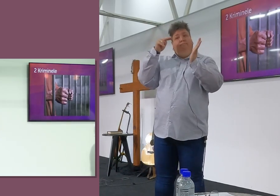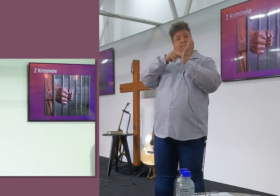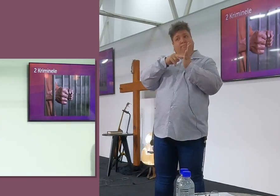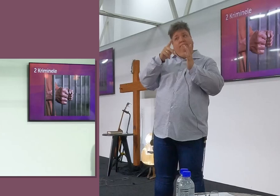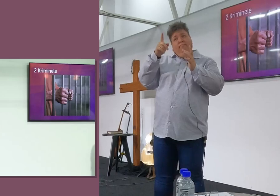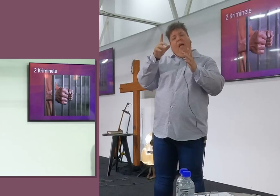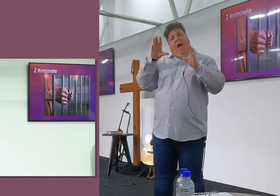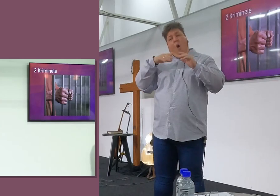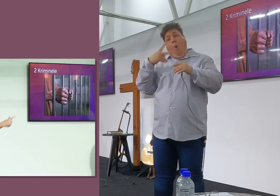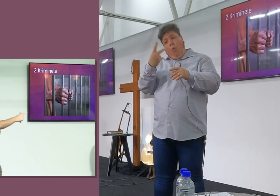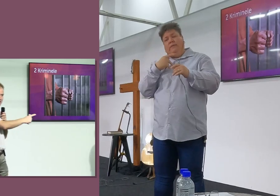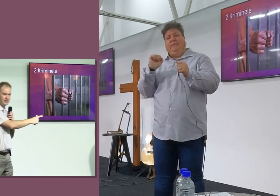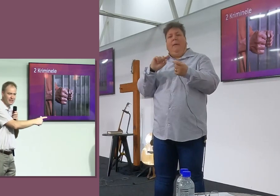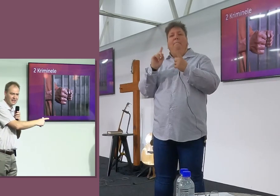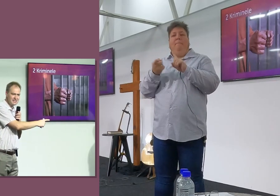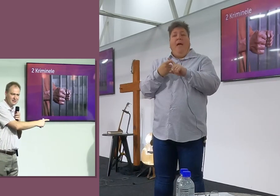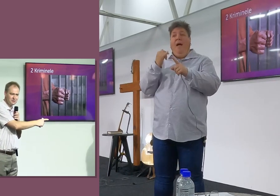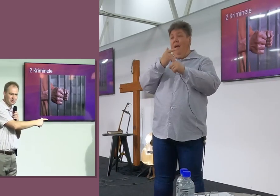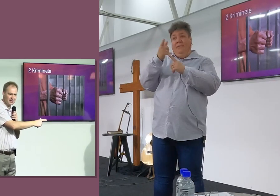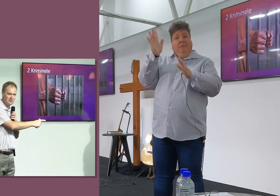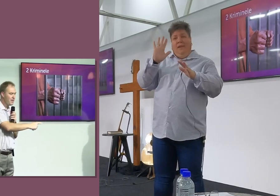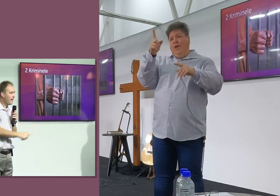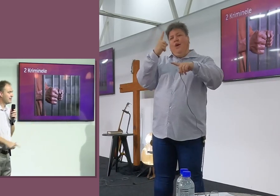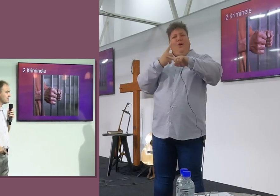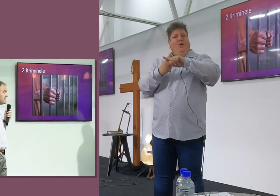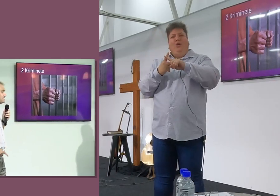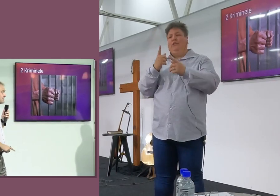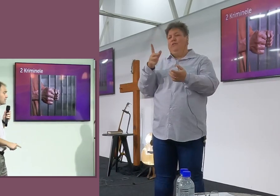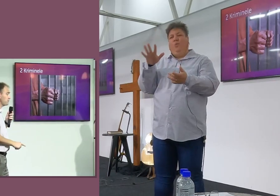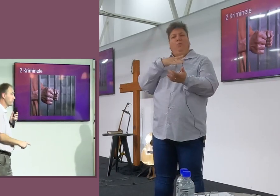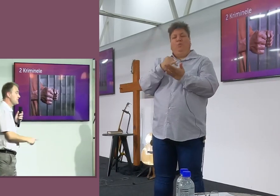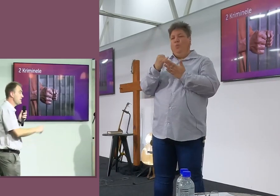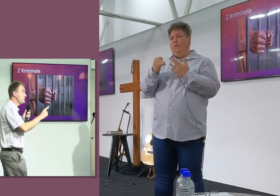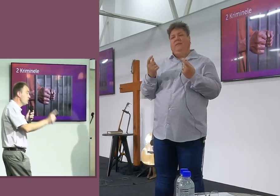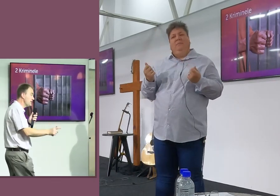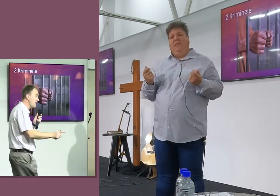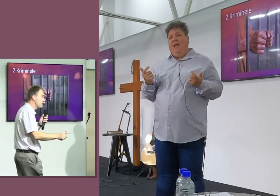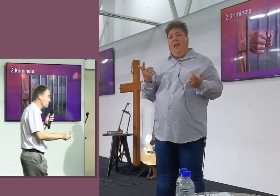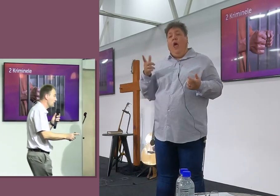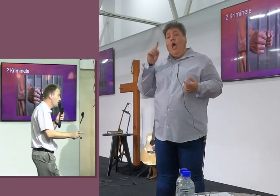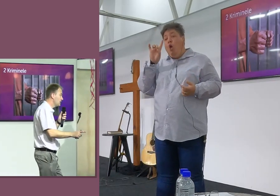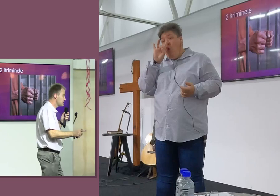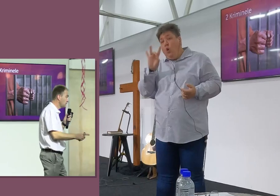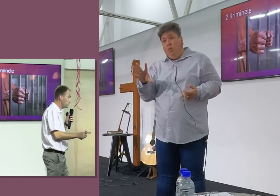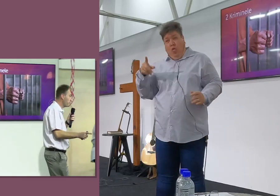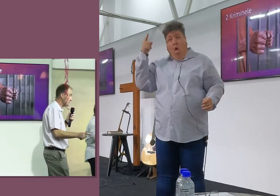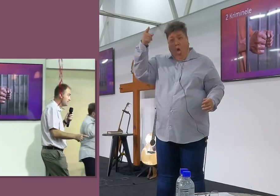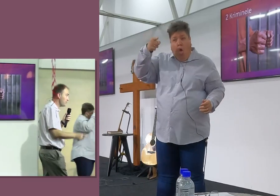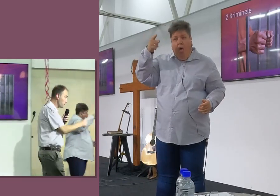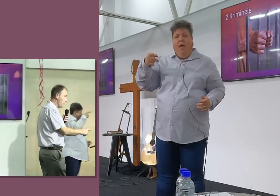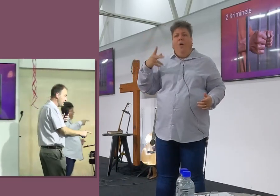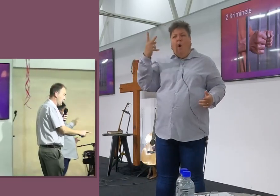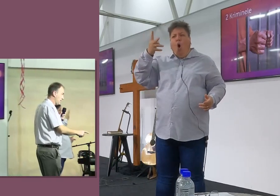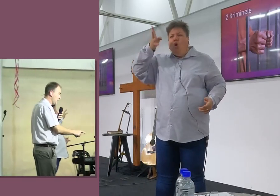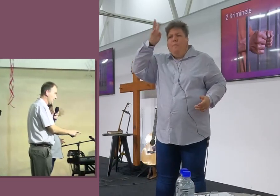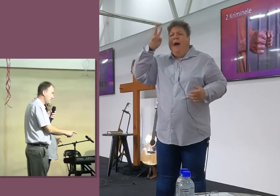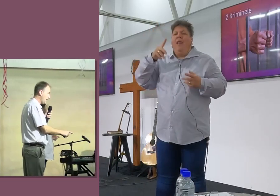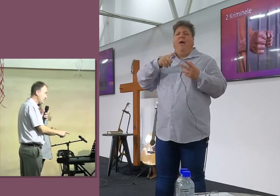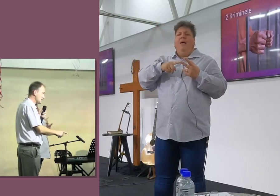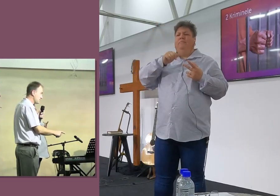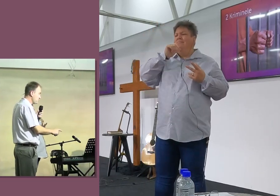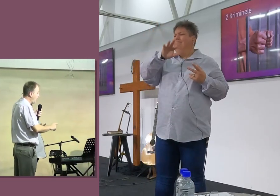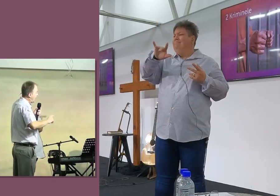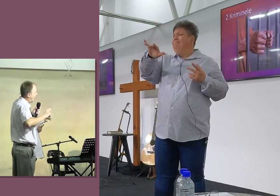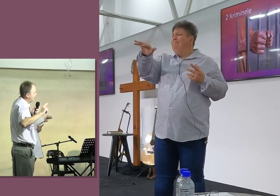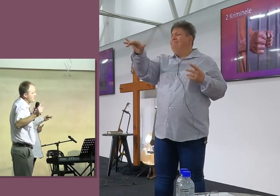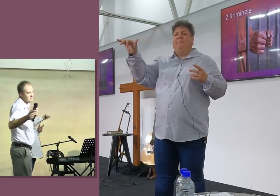moes skuldig bevind word, Anders zou hy nooit gekruise geword het nie, En hy was nie net skuldig bevind dier die joden nie, Hy was ook skuldig bevind dier die Romeine, Wat